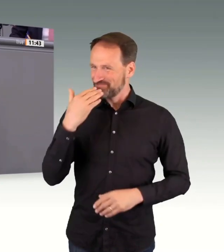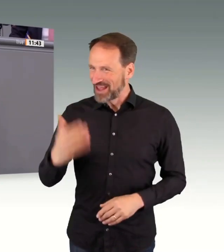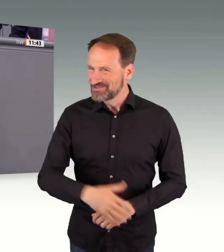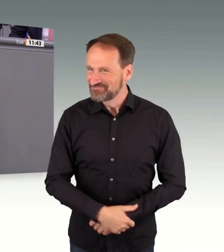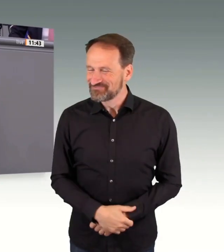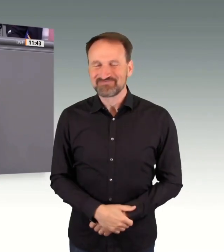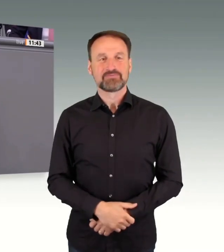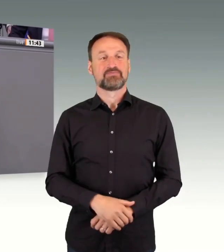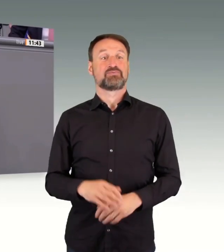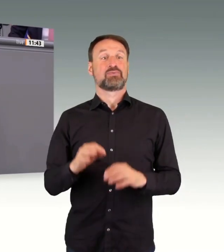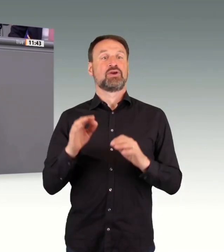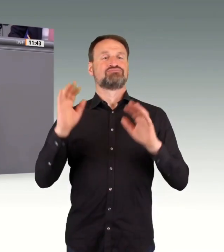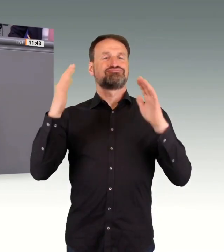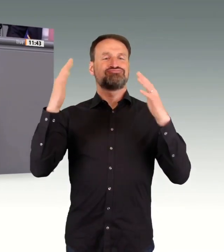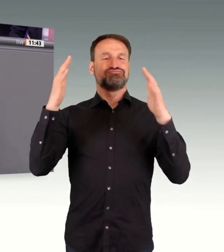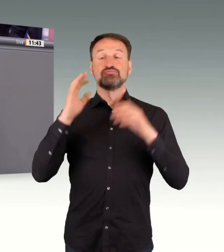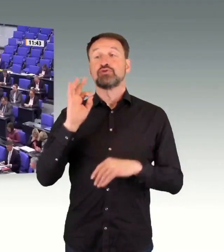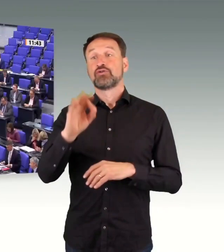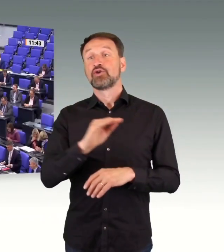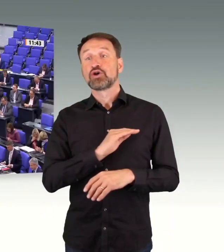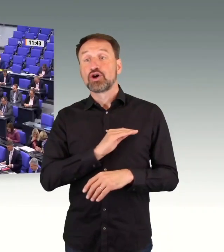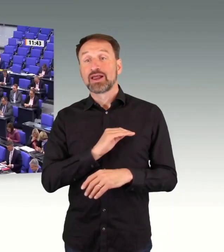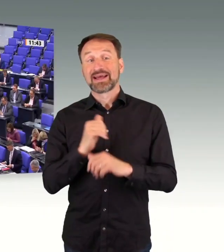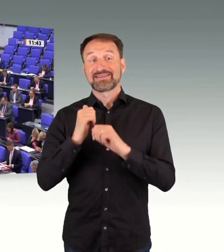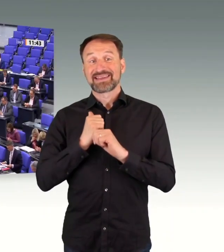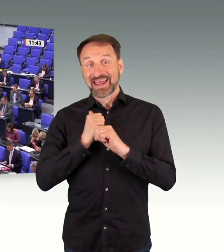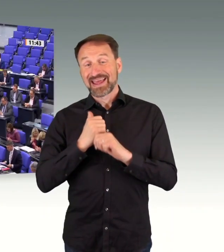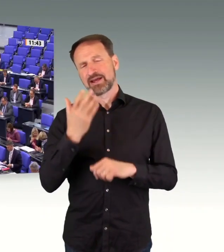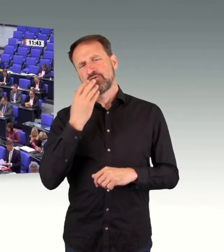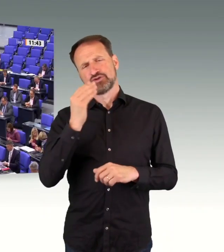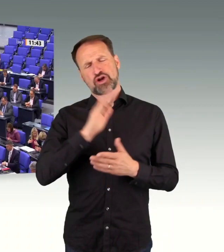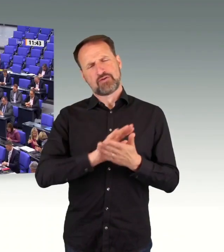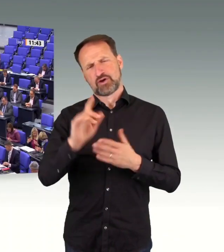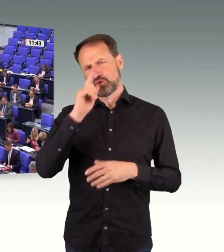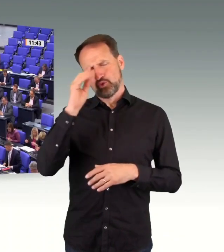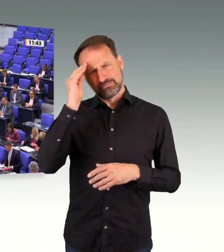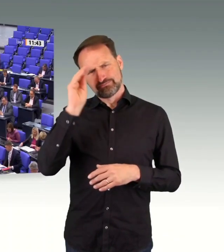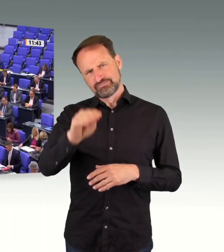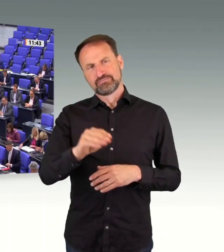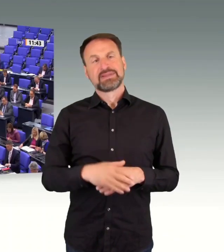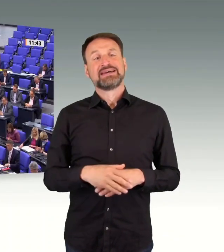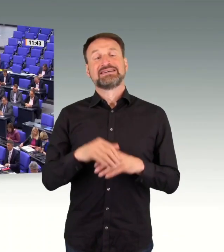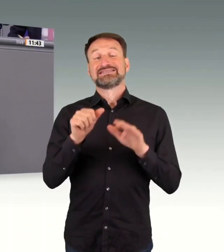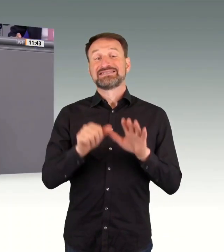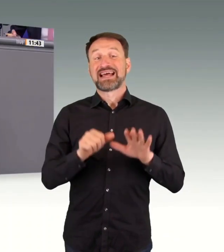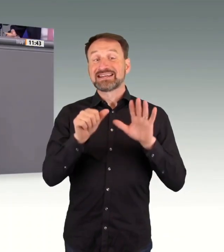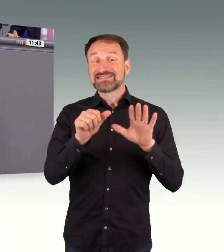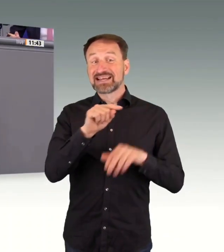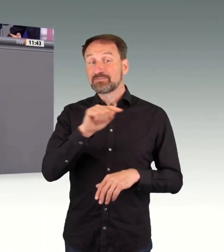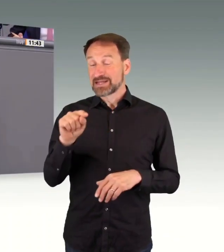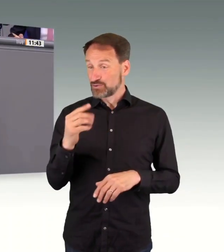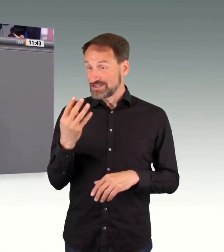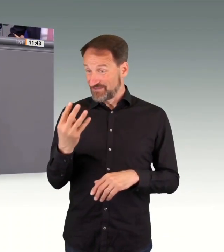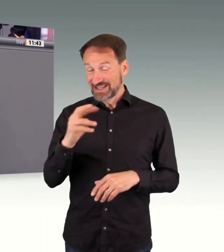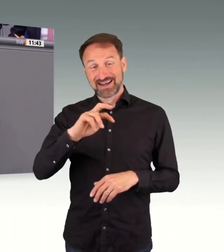Träger möchte ich einfach in Erinnerung rufen, und dann ist das Thema auch durch. 16 minus 4 macht 12. Ganz